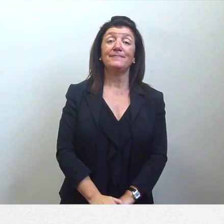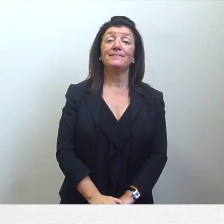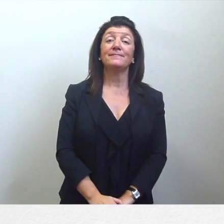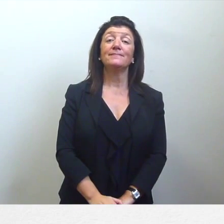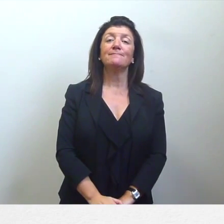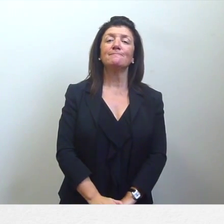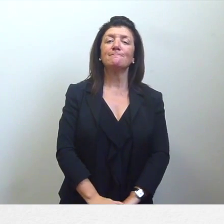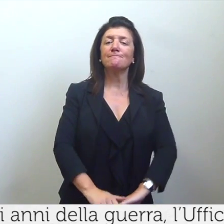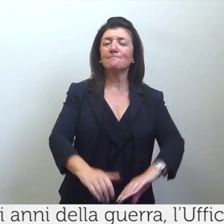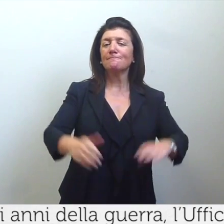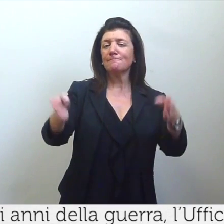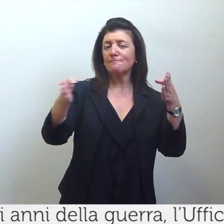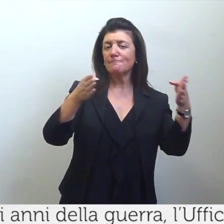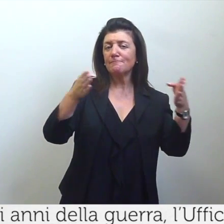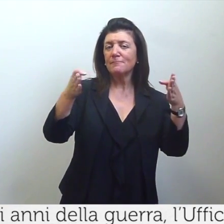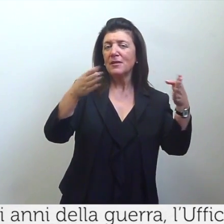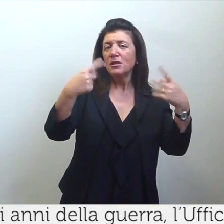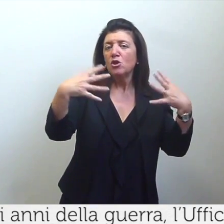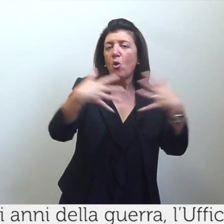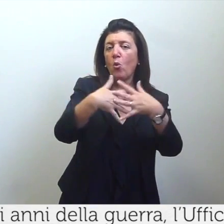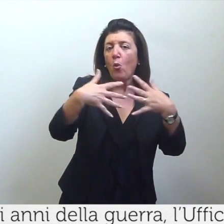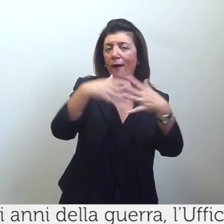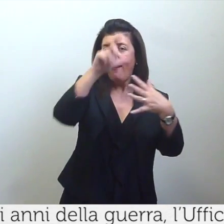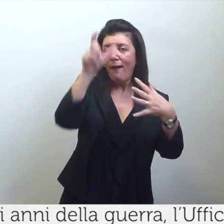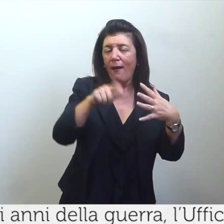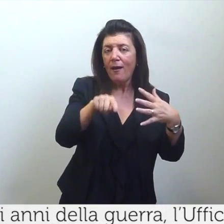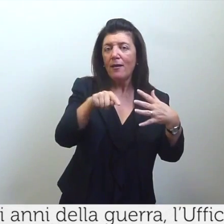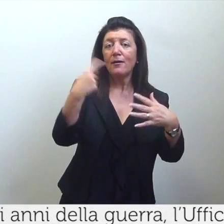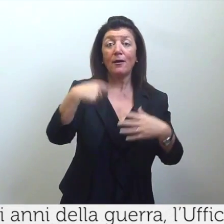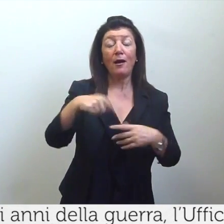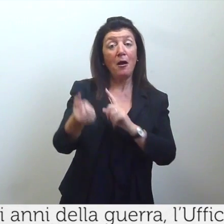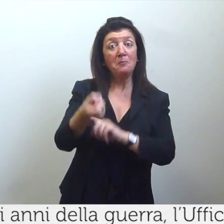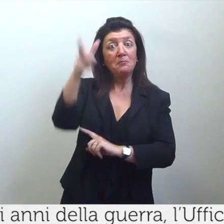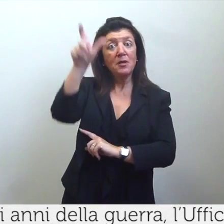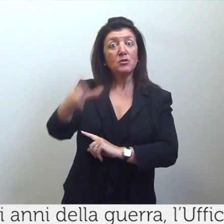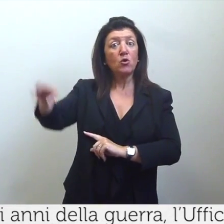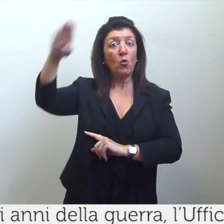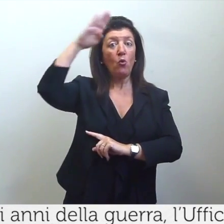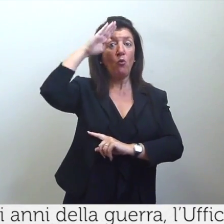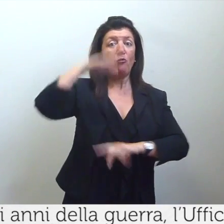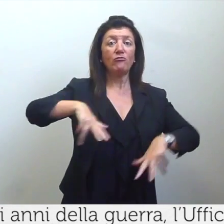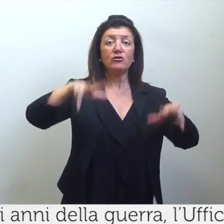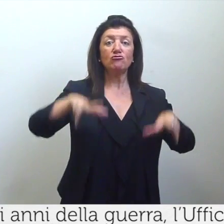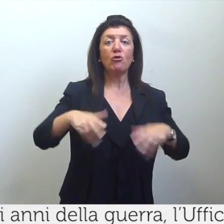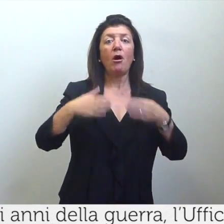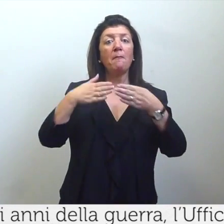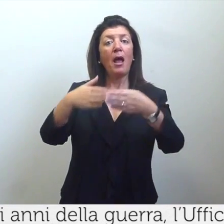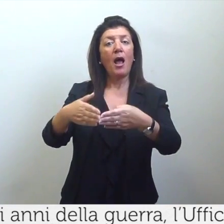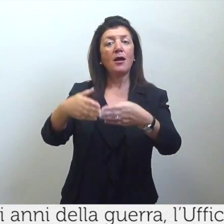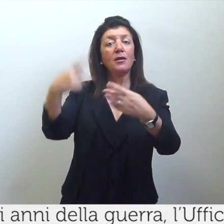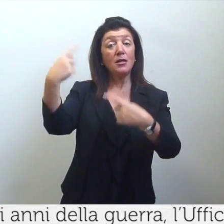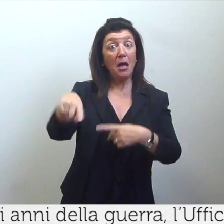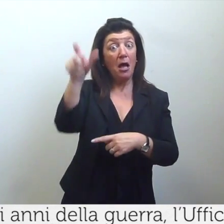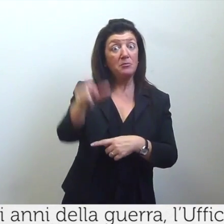durante gli anni della guerra l'ufficiale della regia marina francesco de robertis si